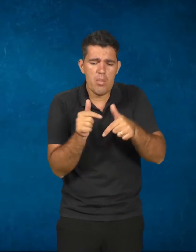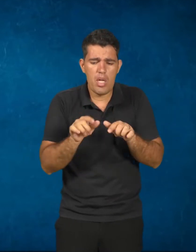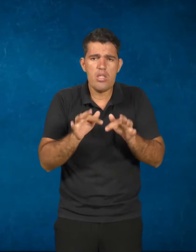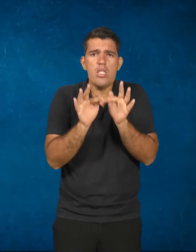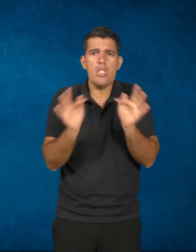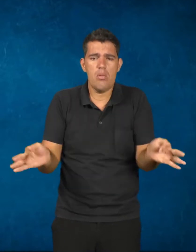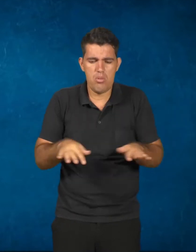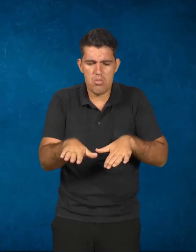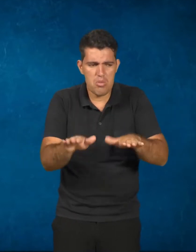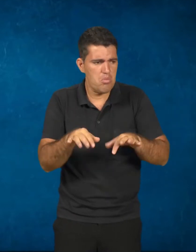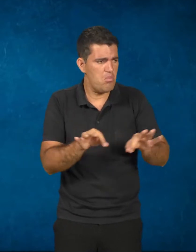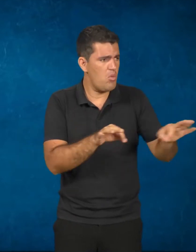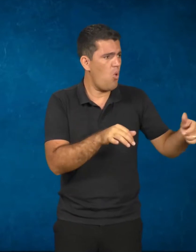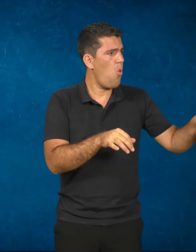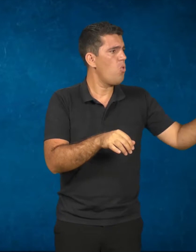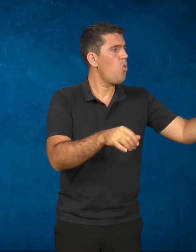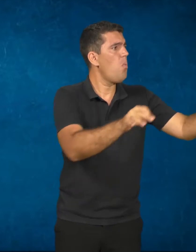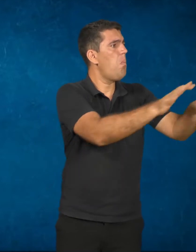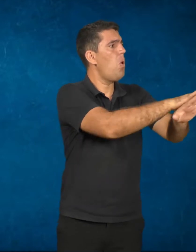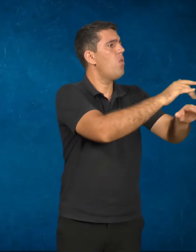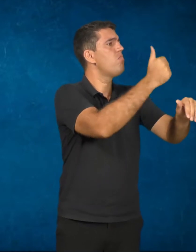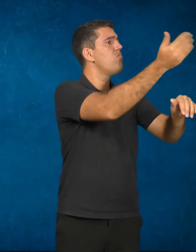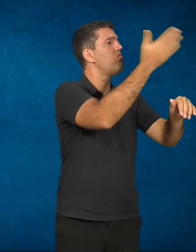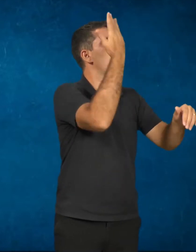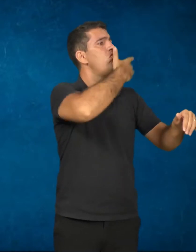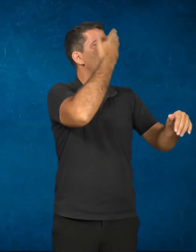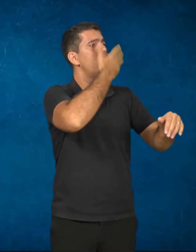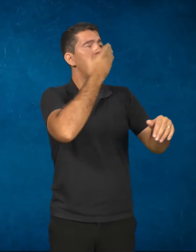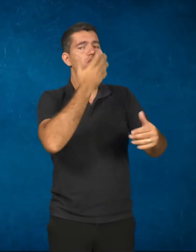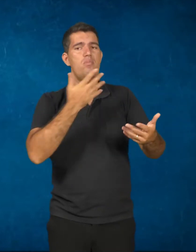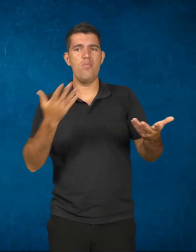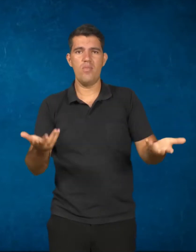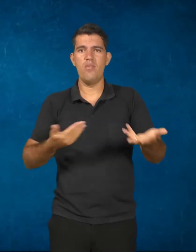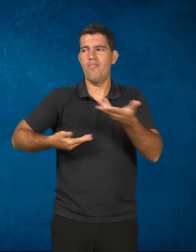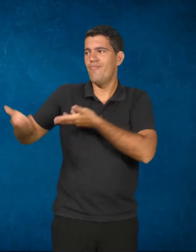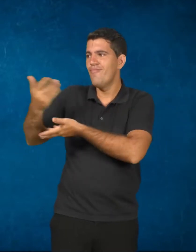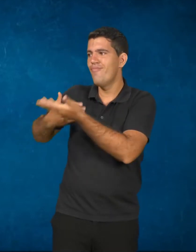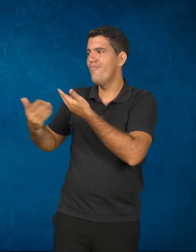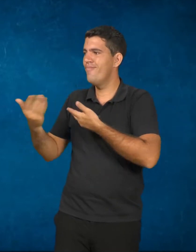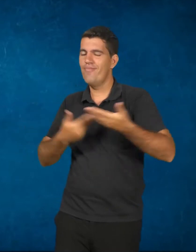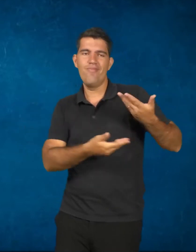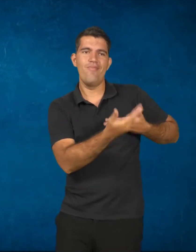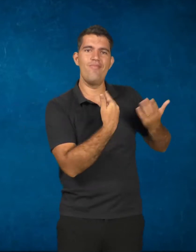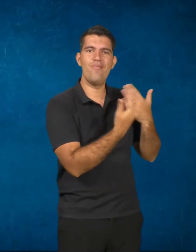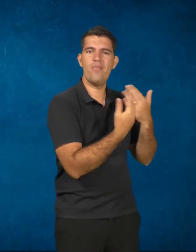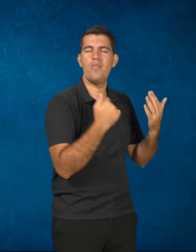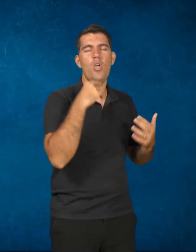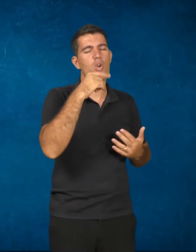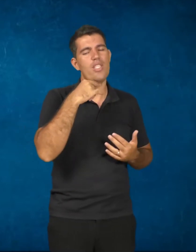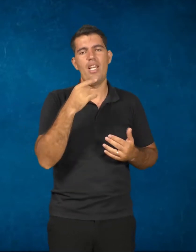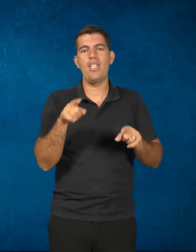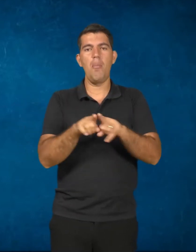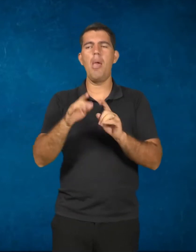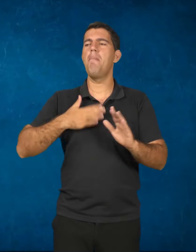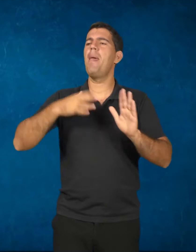interagir culturalmente, socialmente, com seus pares e muito menos de reivindicar direitos. Ele não tem como